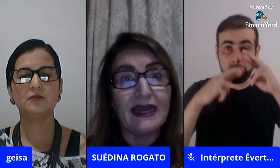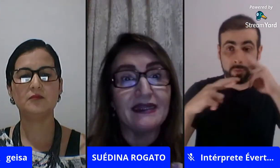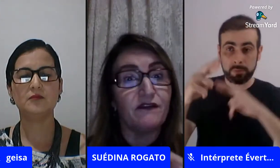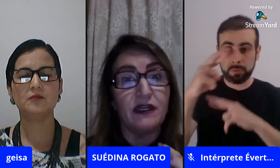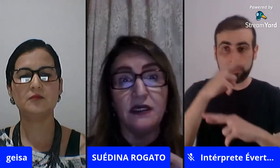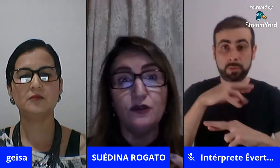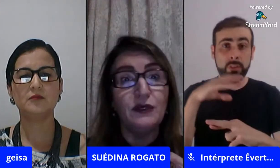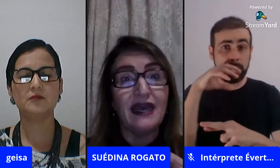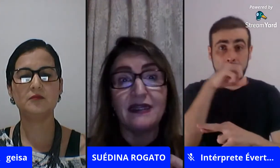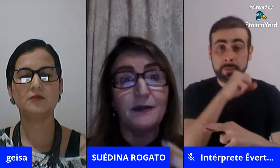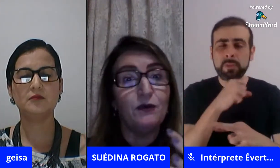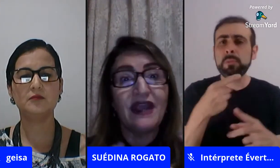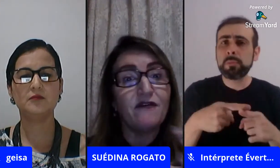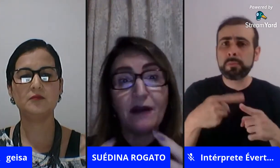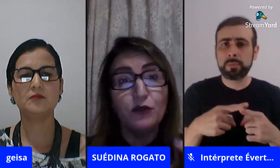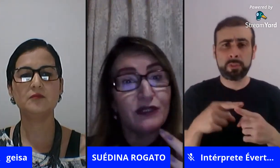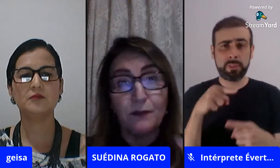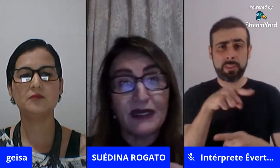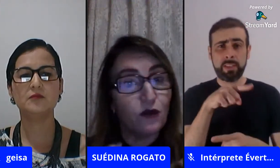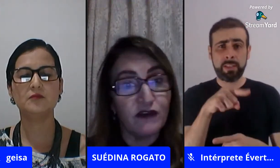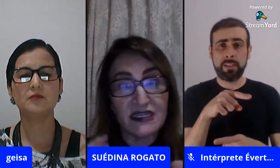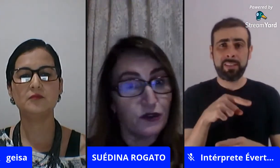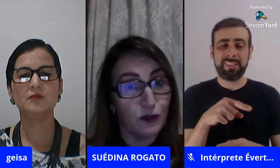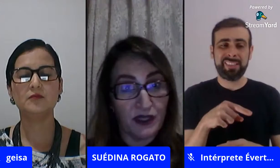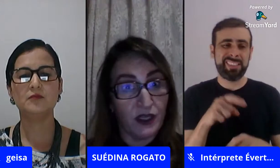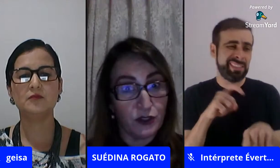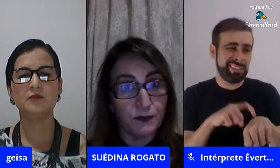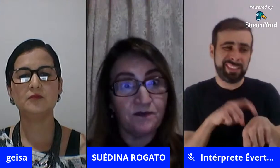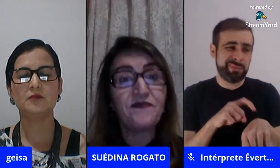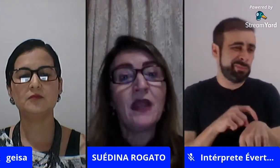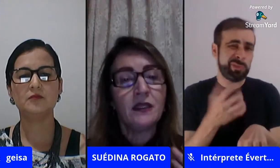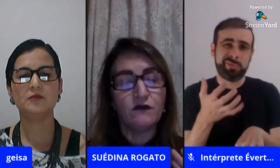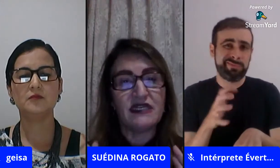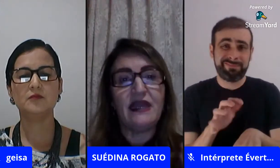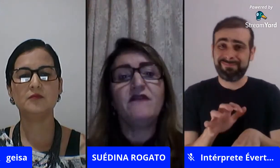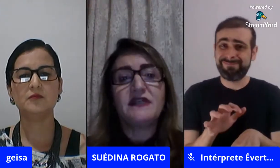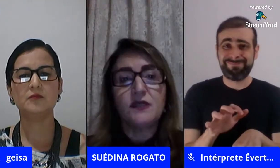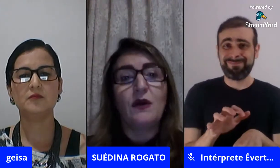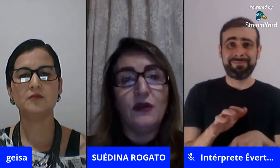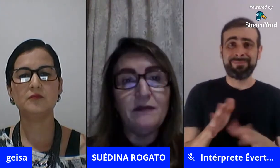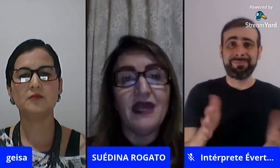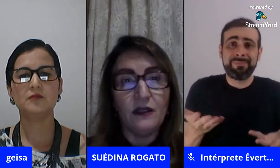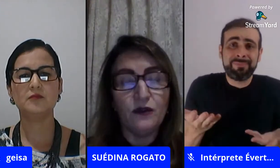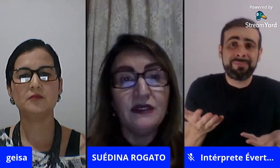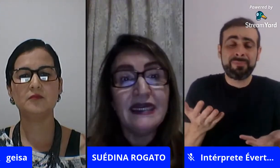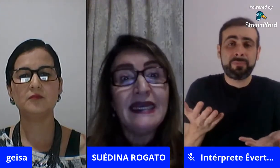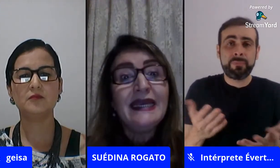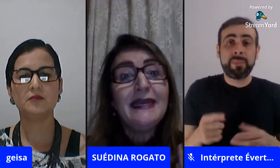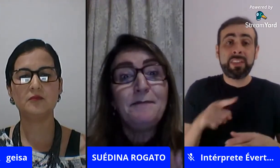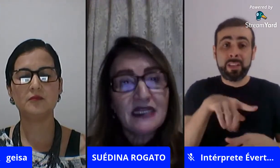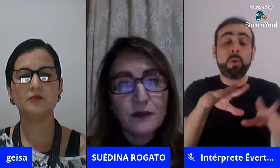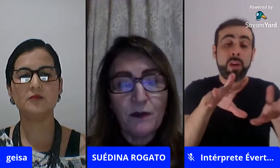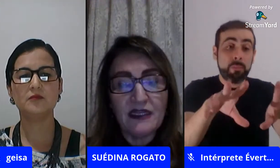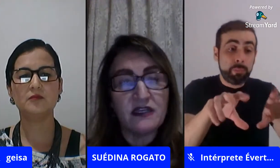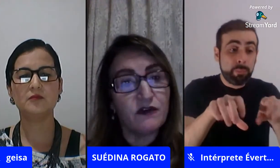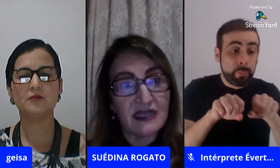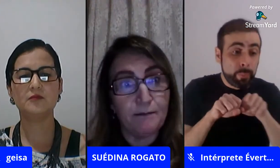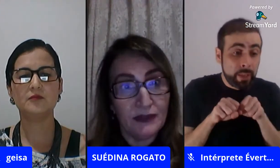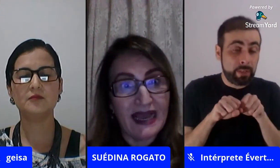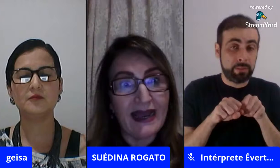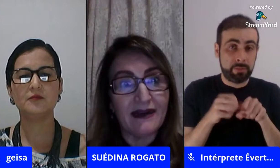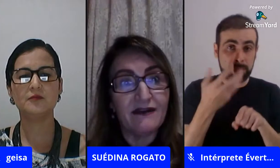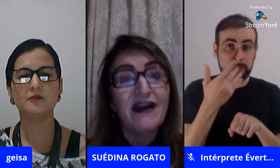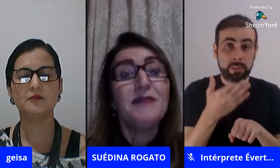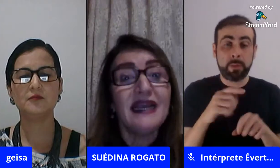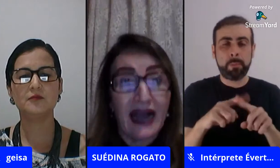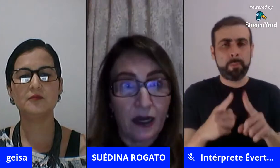rápido porque ela está falando ela também não quer ficar muito tempo ali conversando sobre isso então você tem que fazer um acolhimento e principalmente se